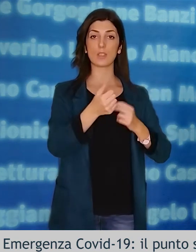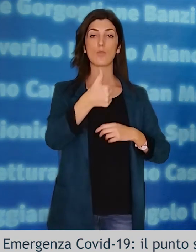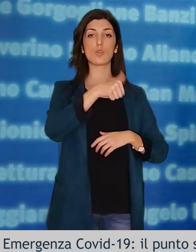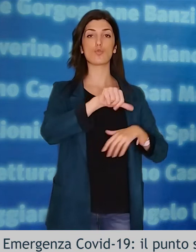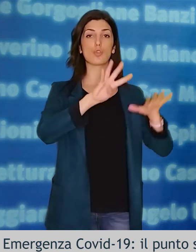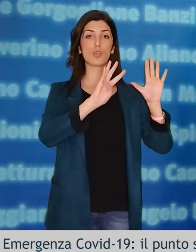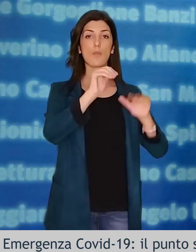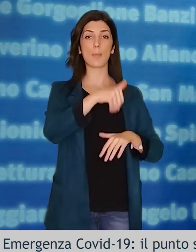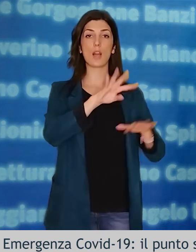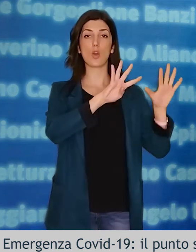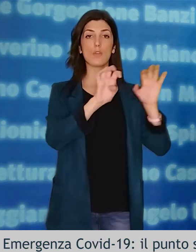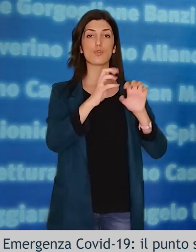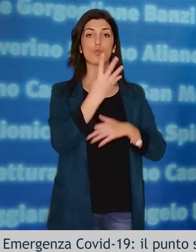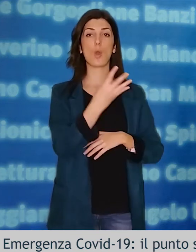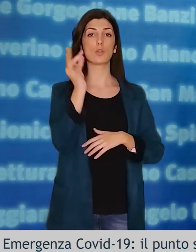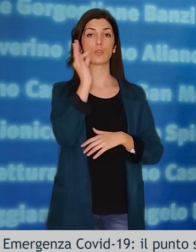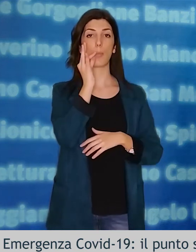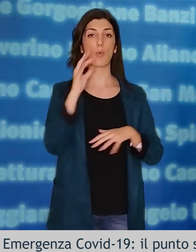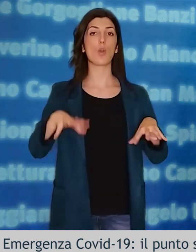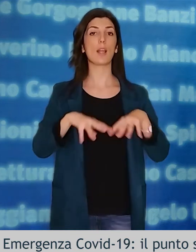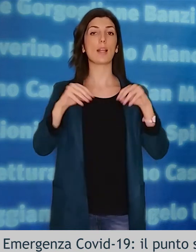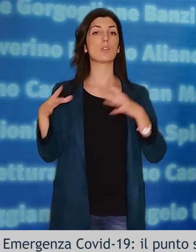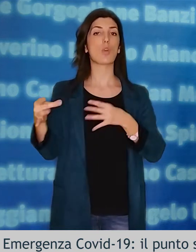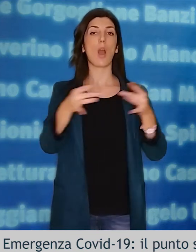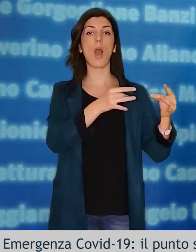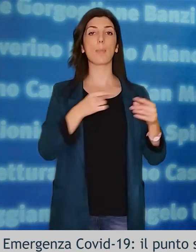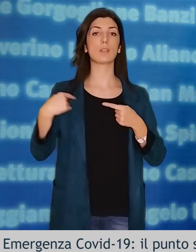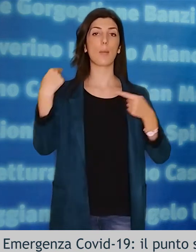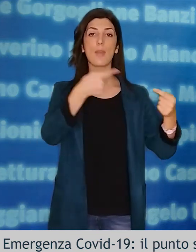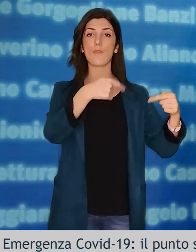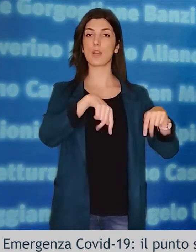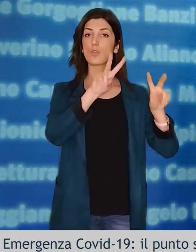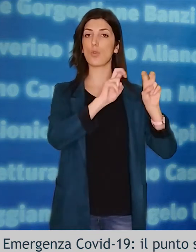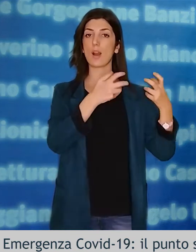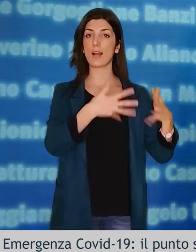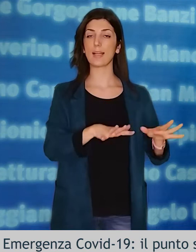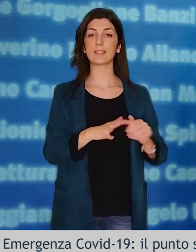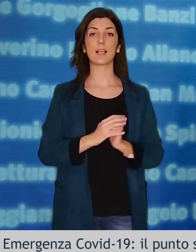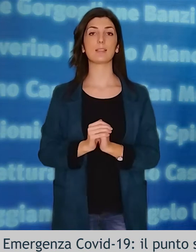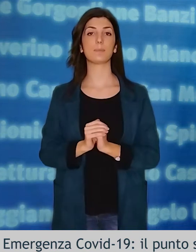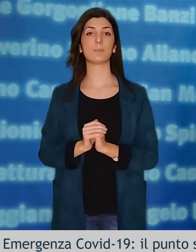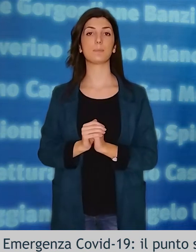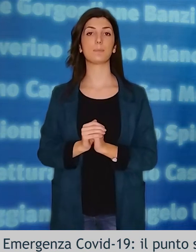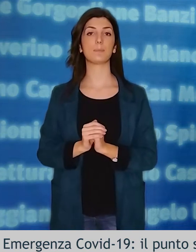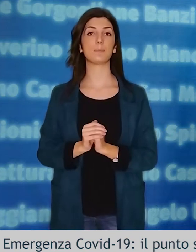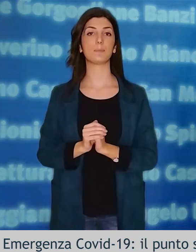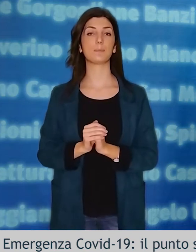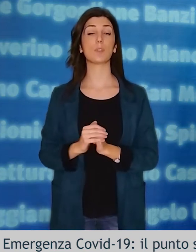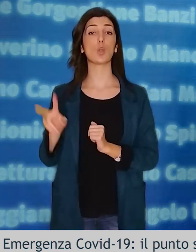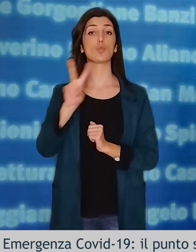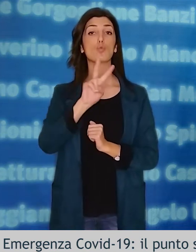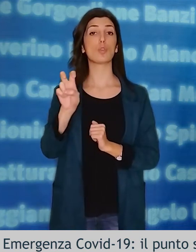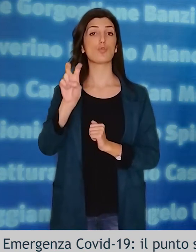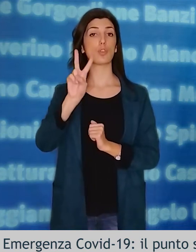.904 tamponi dall'inizio dell'epidemia. Sono state riscontrate come positività totali